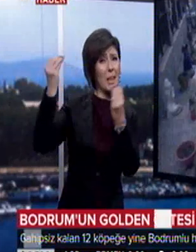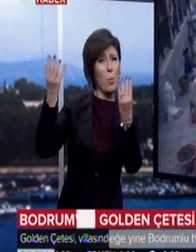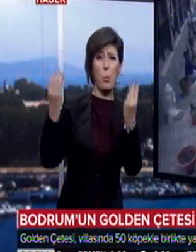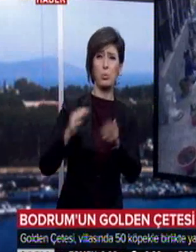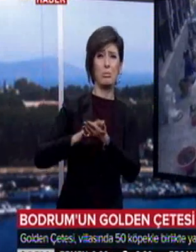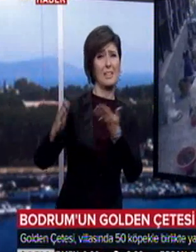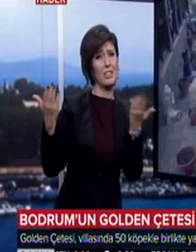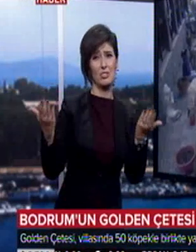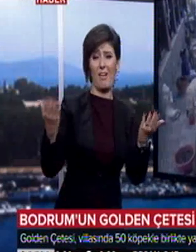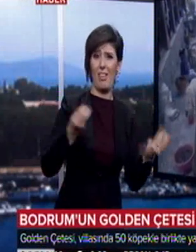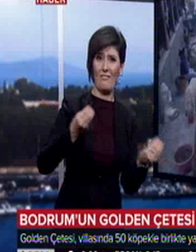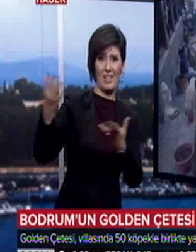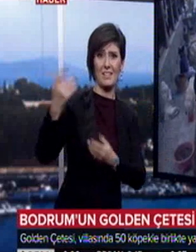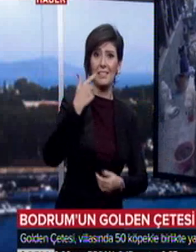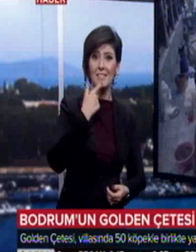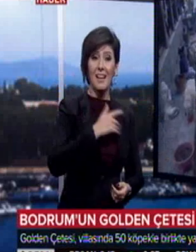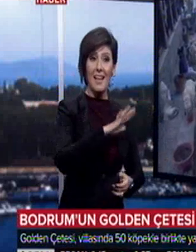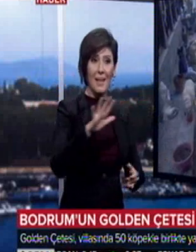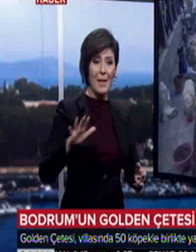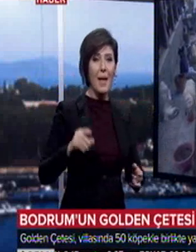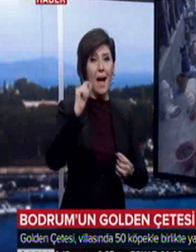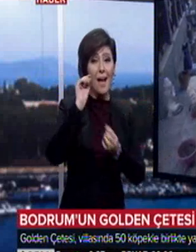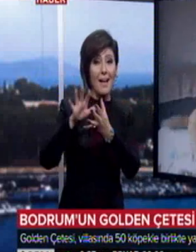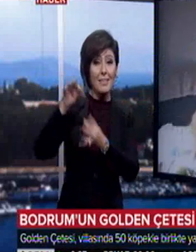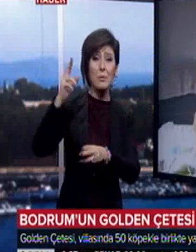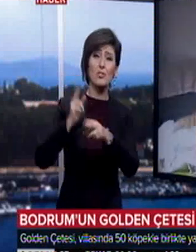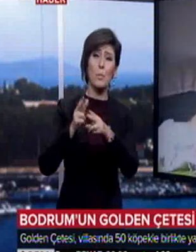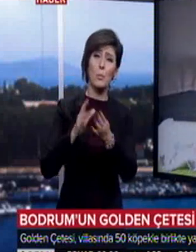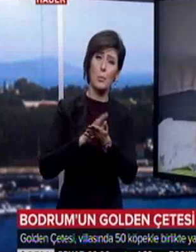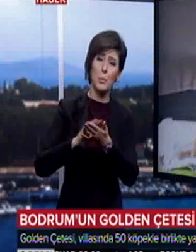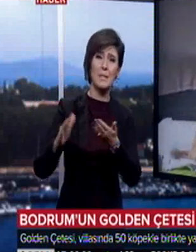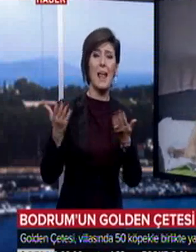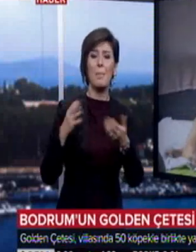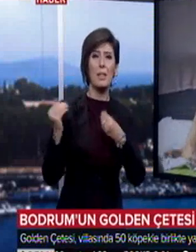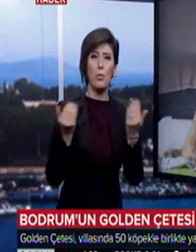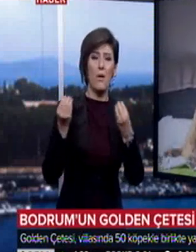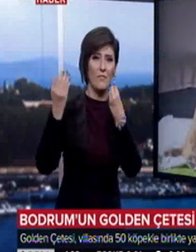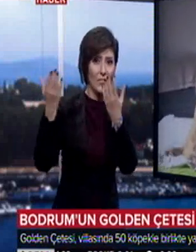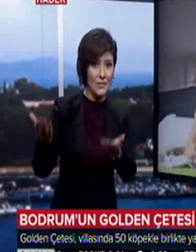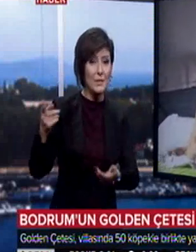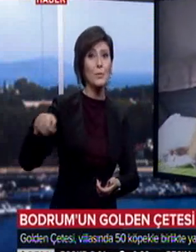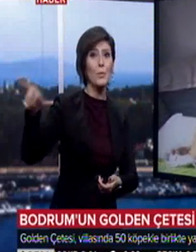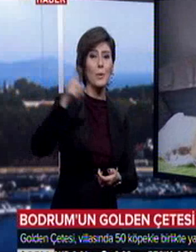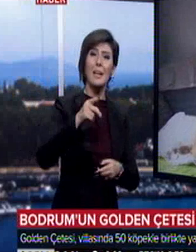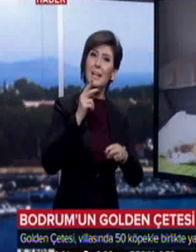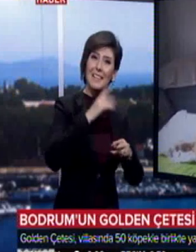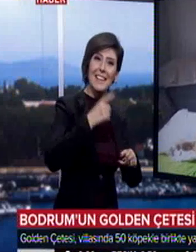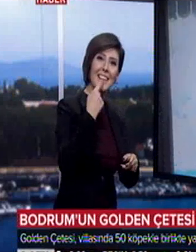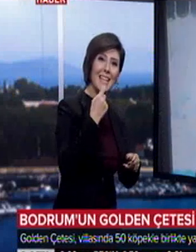Hayvanseverler Golden Çetesi'ni bir araya getiren Şenol Özbakan'ın bir an önce sağlığına kavuşmasını ve sevimli çetesinin başına dönmesini diliyor. Bravo